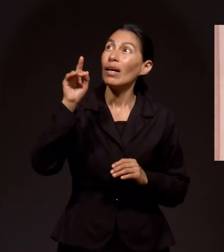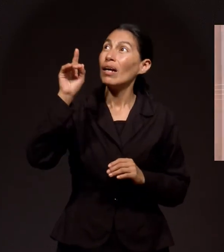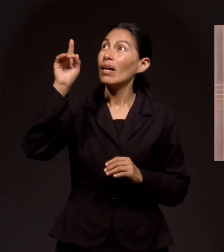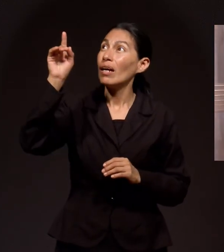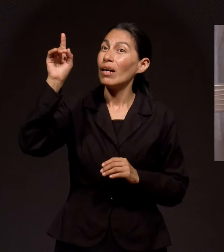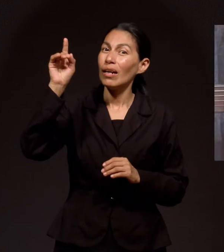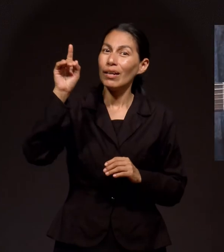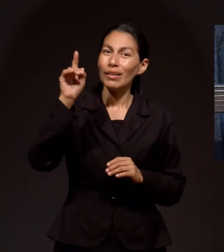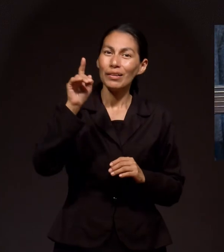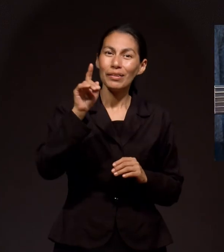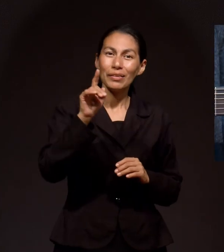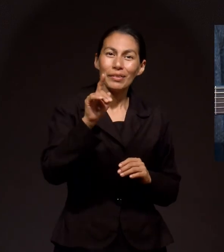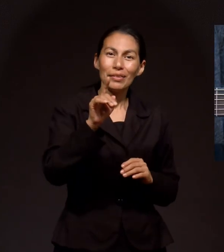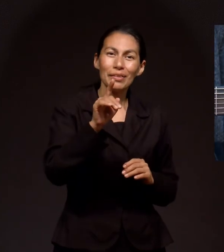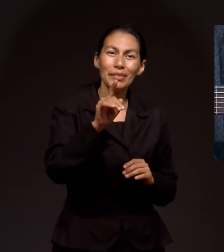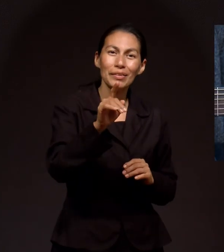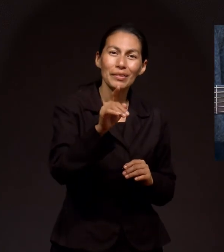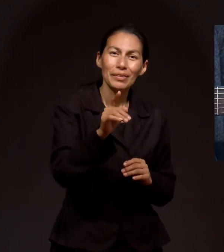Amor